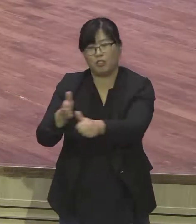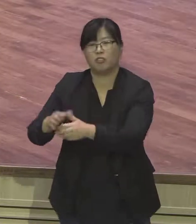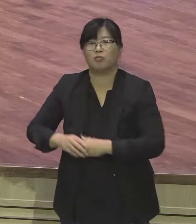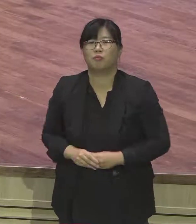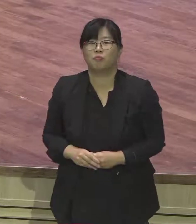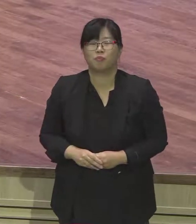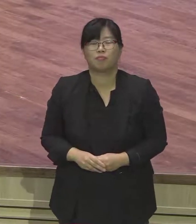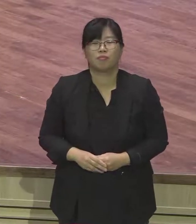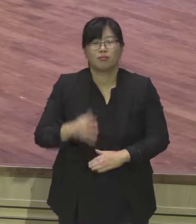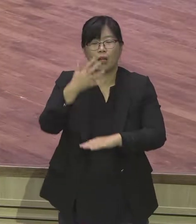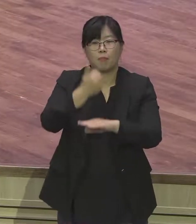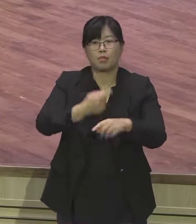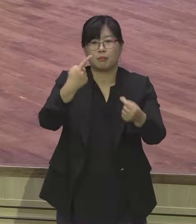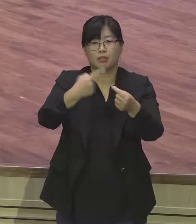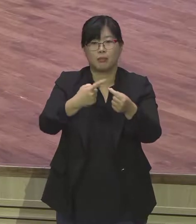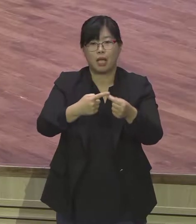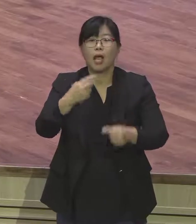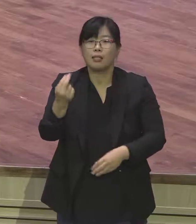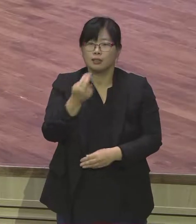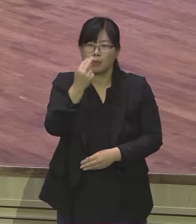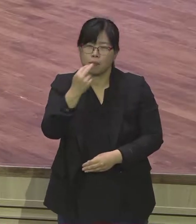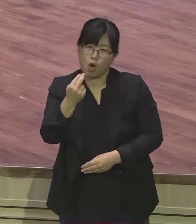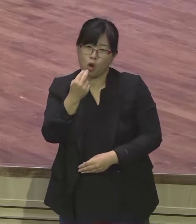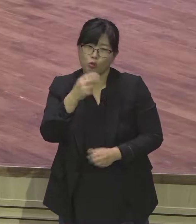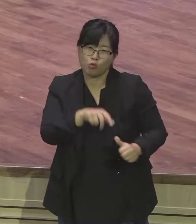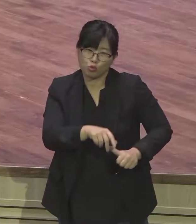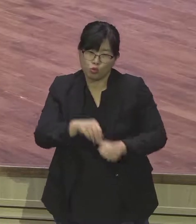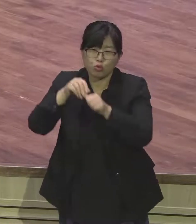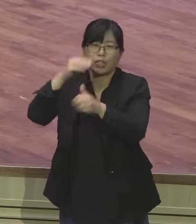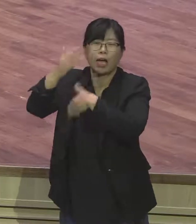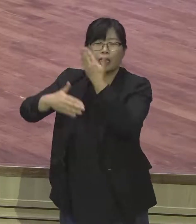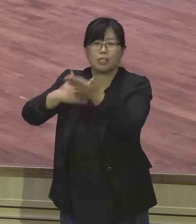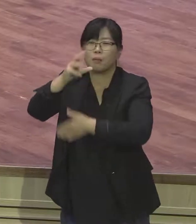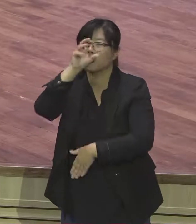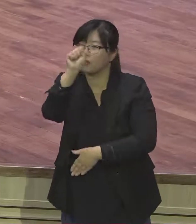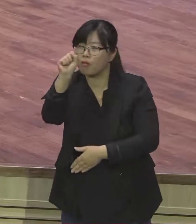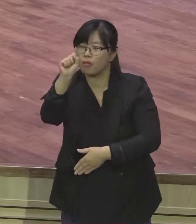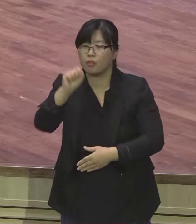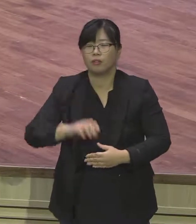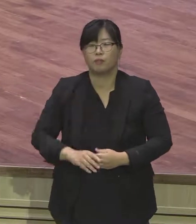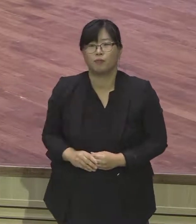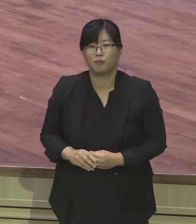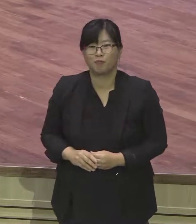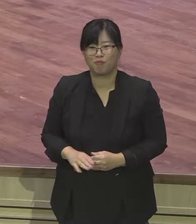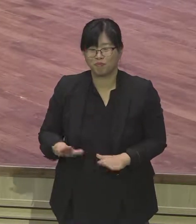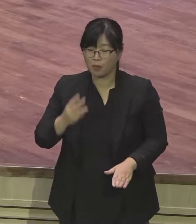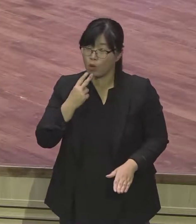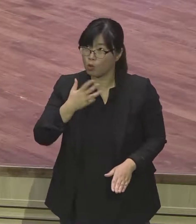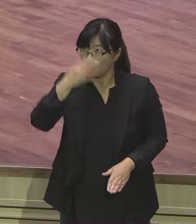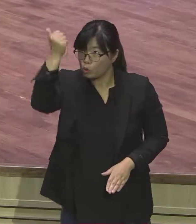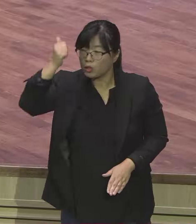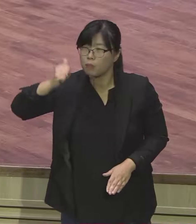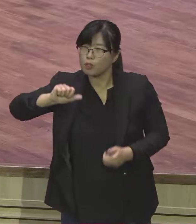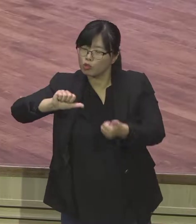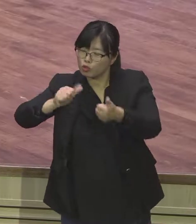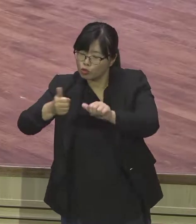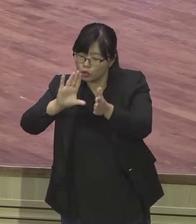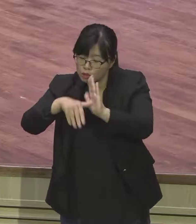야곱이 147세를 일기로 이 땅의 삶을 이제 마치니까 요심을 비롯한 야곱의